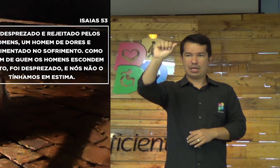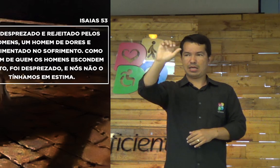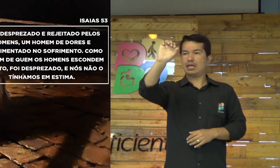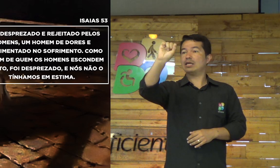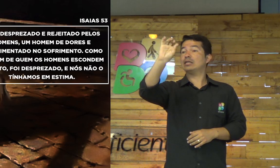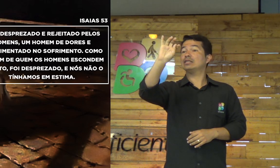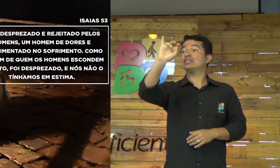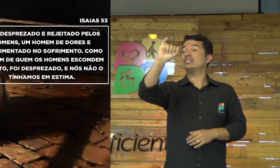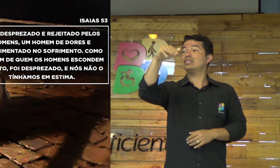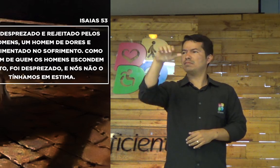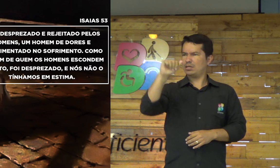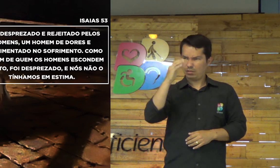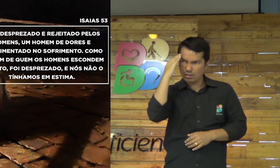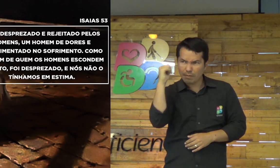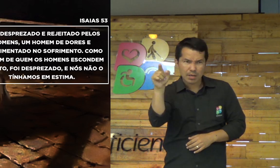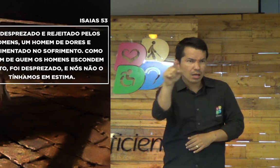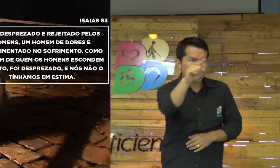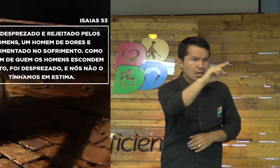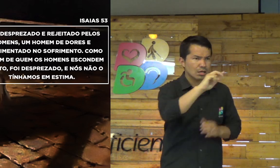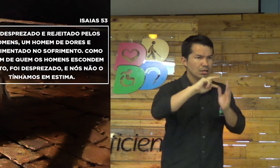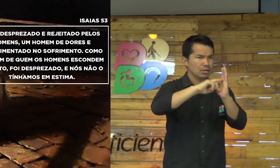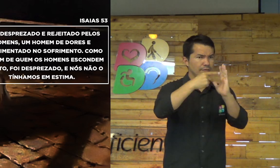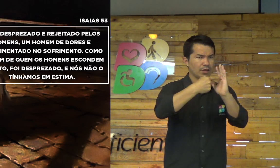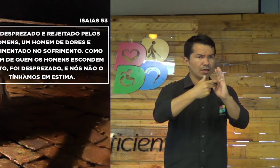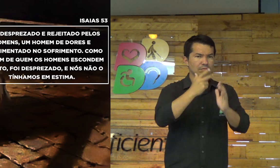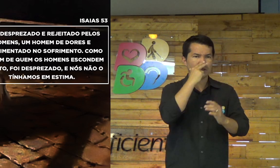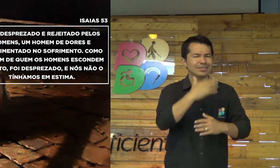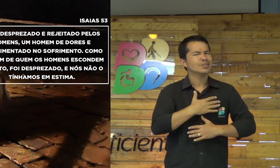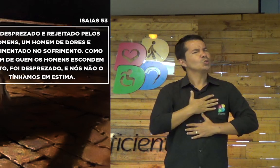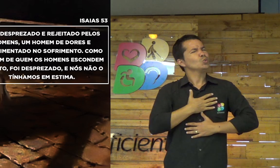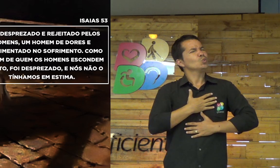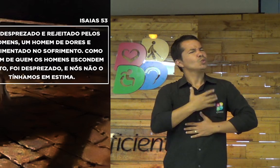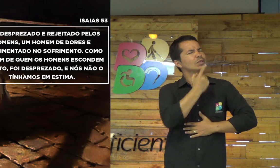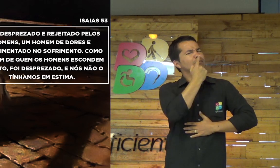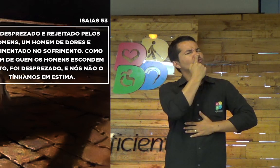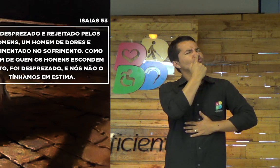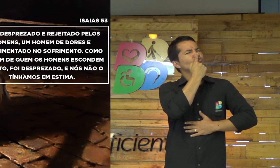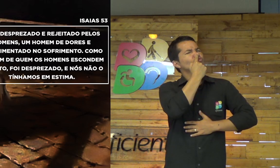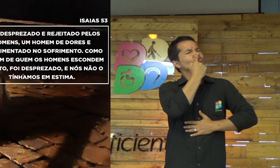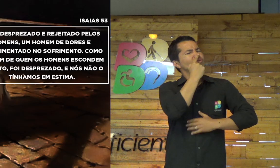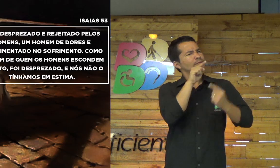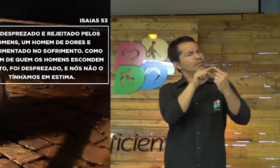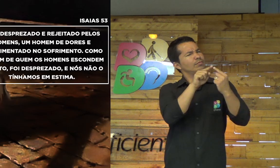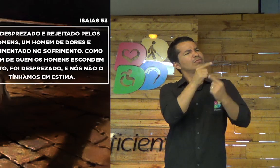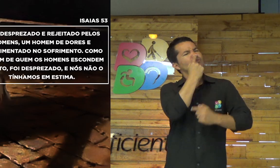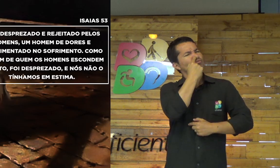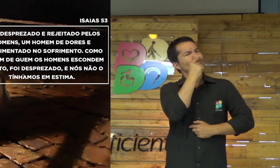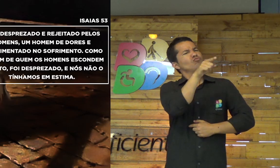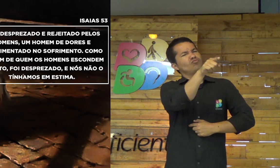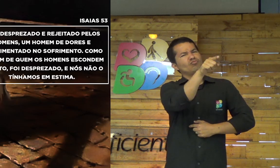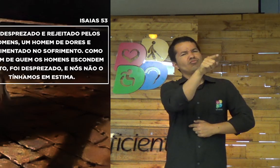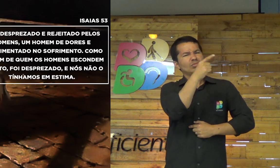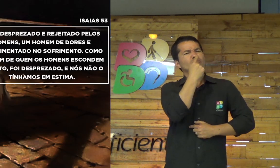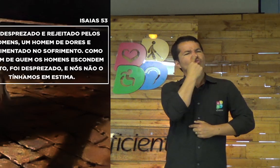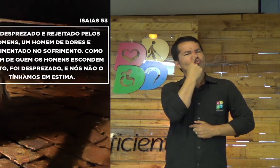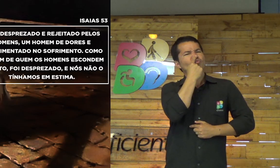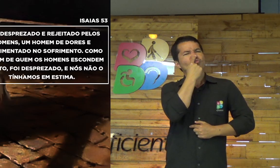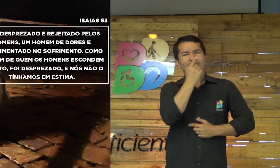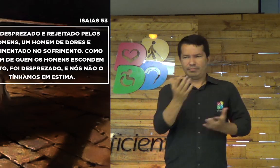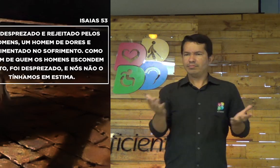Estima. Você sabe o que significa essa palavra, estima? O que significa gostar,